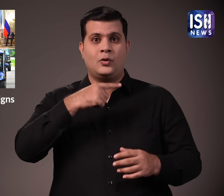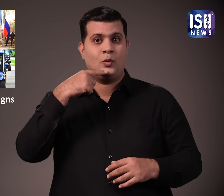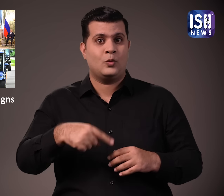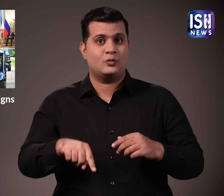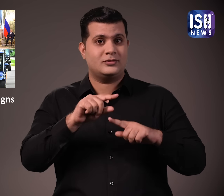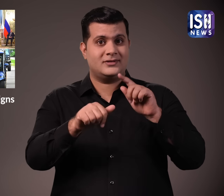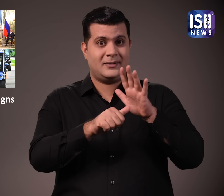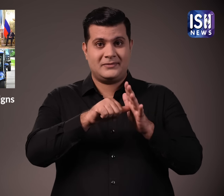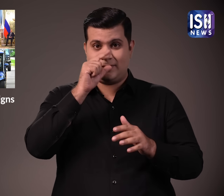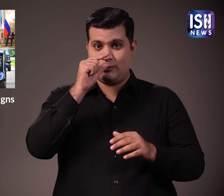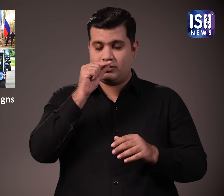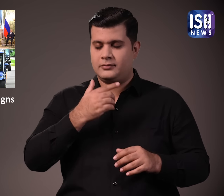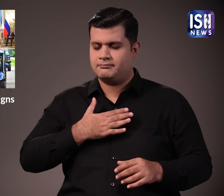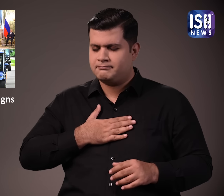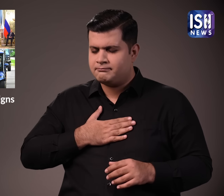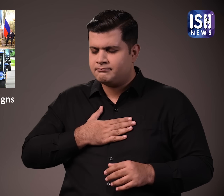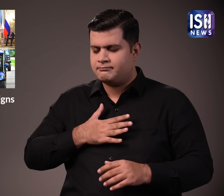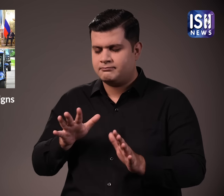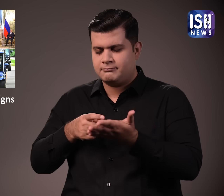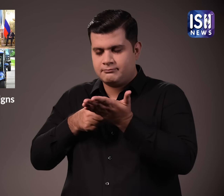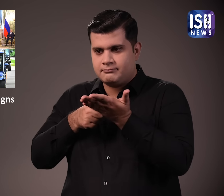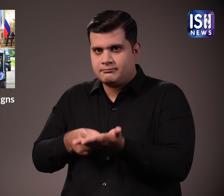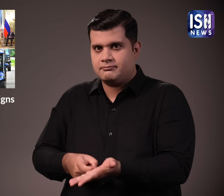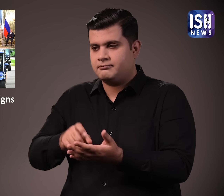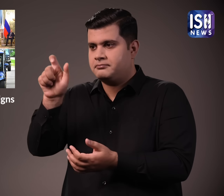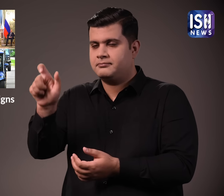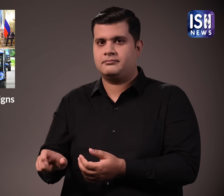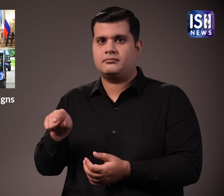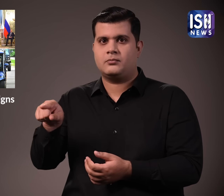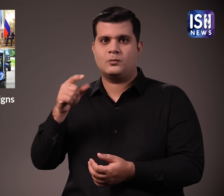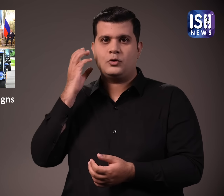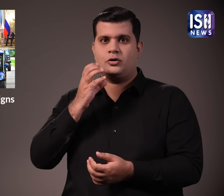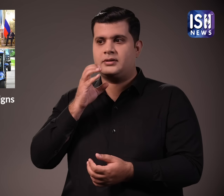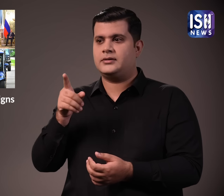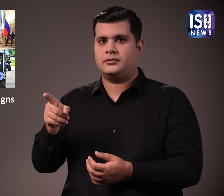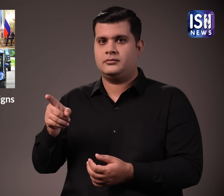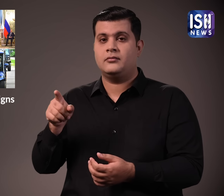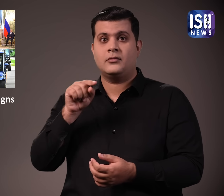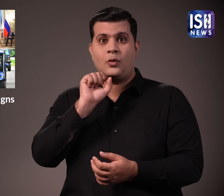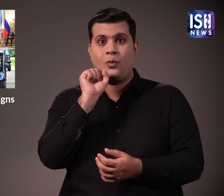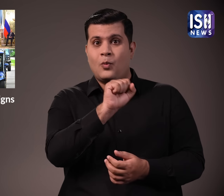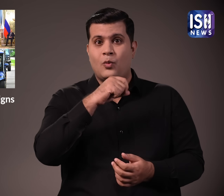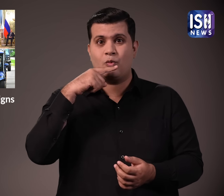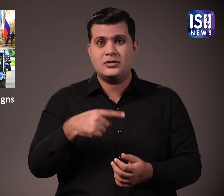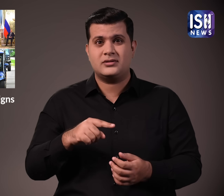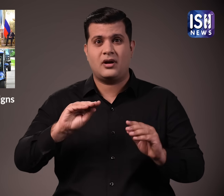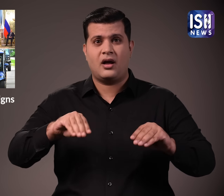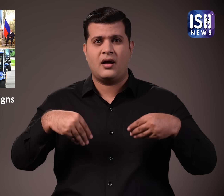ने PM MOUDI को सम्मानत किया और उन्हें रूस के इस